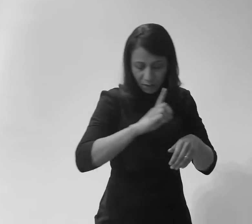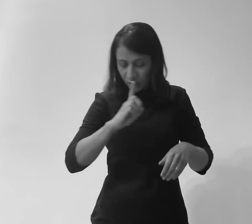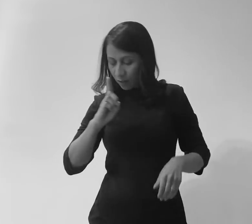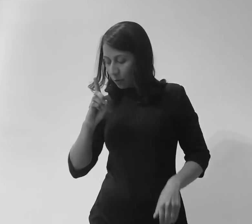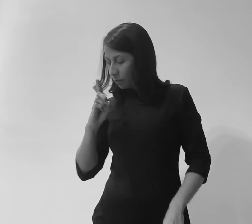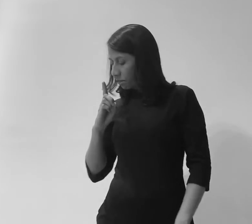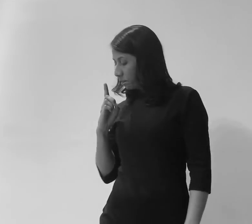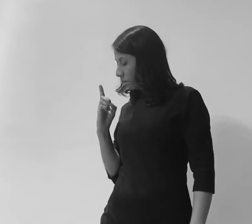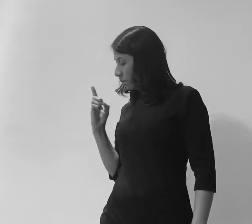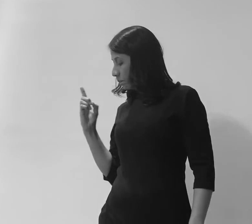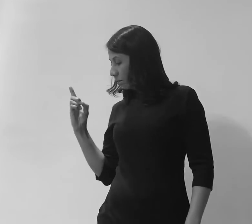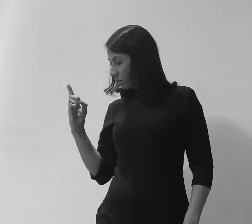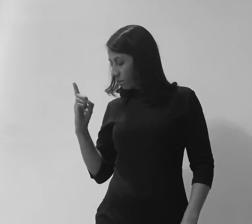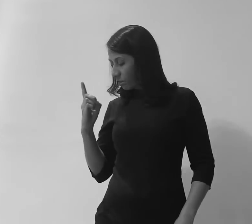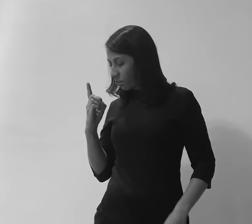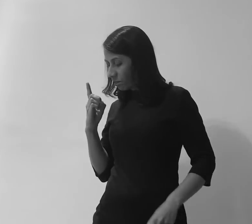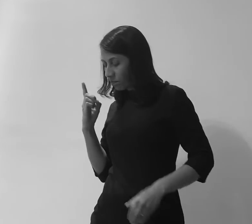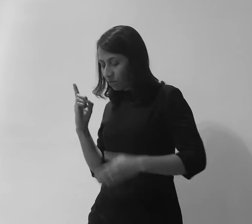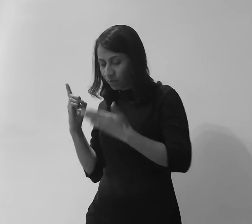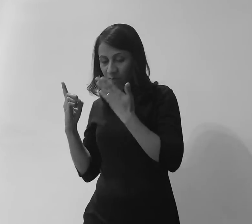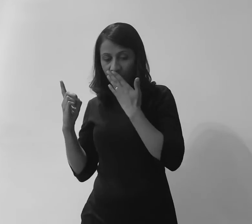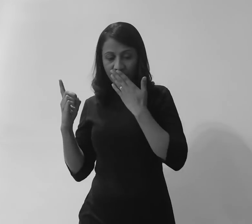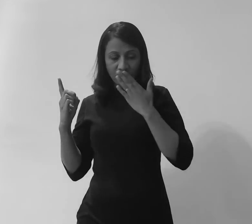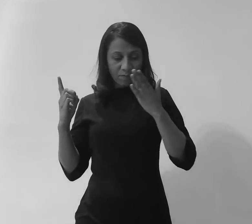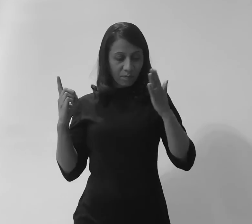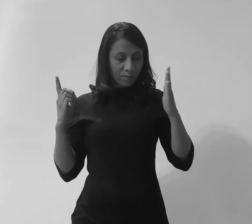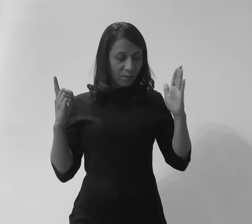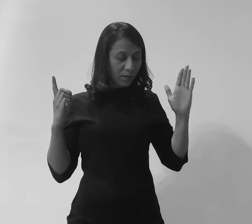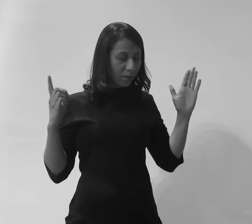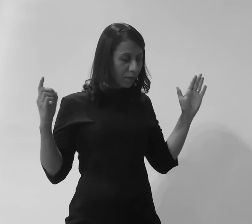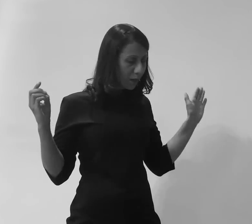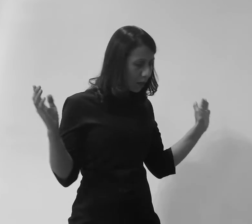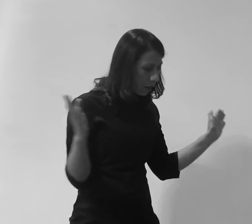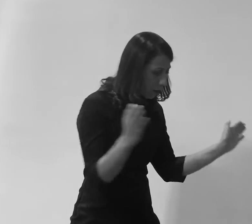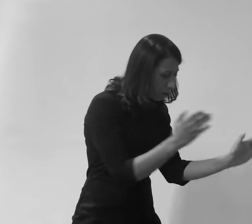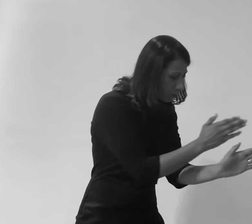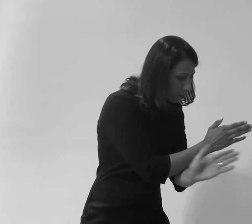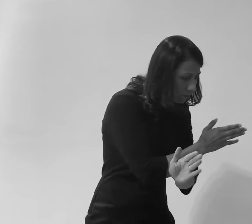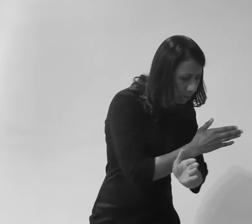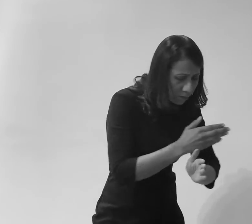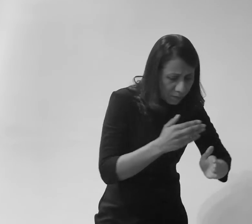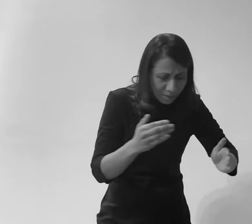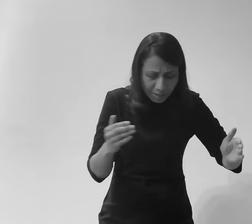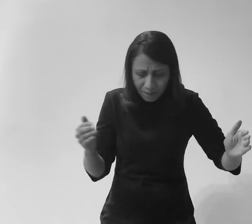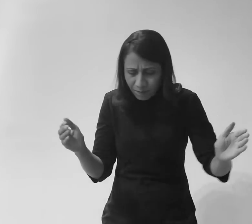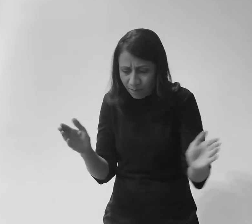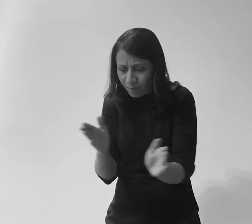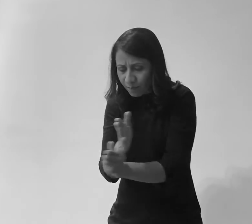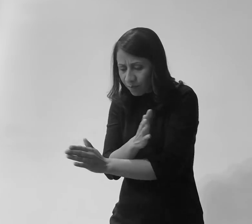A promessa se perdeu ou me confundi